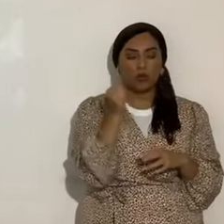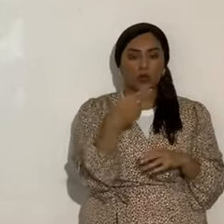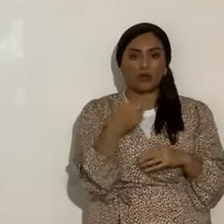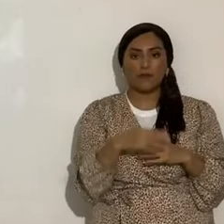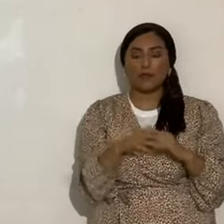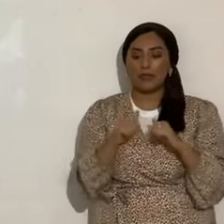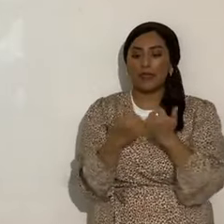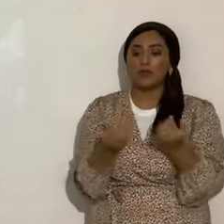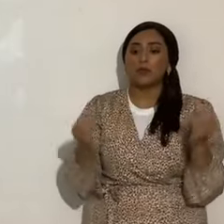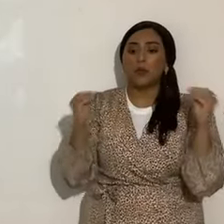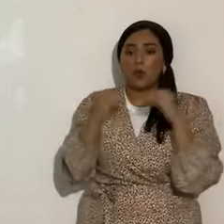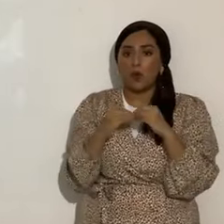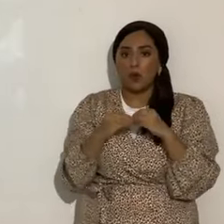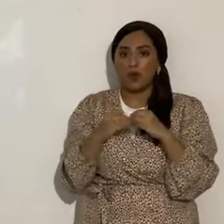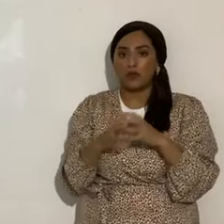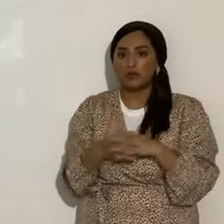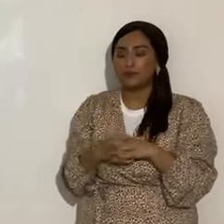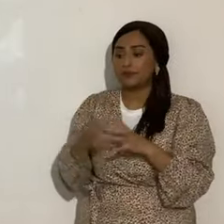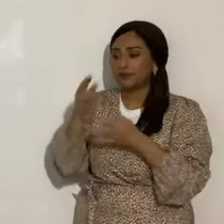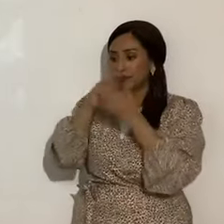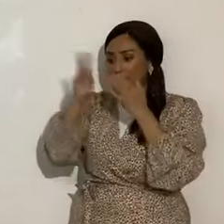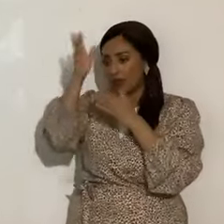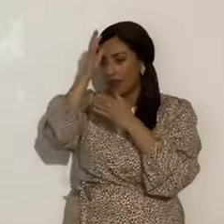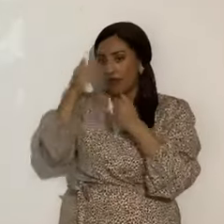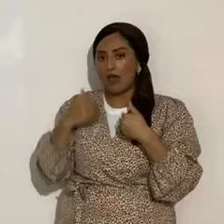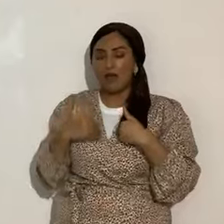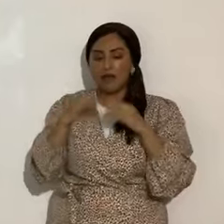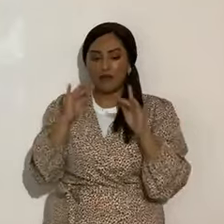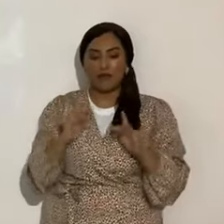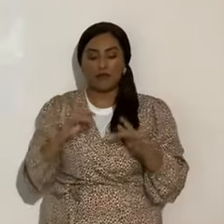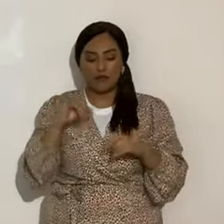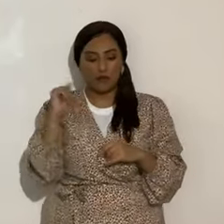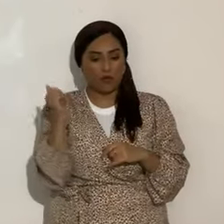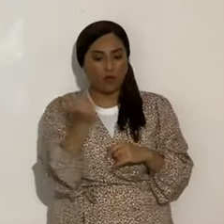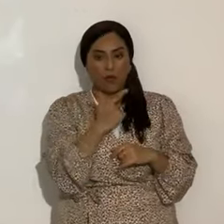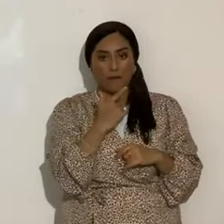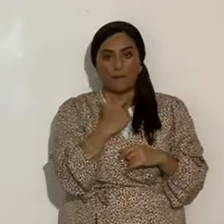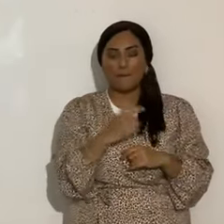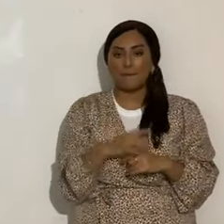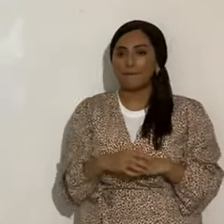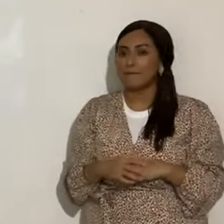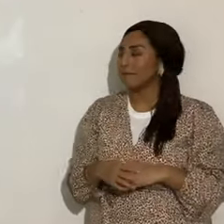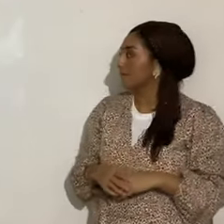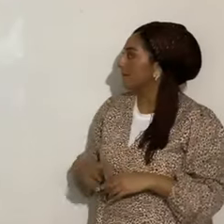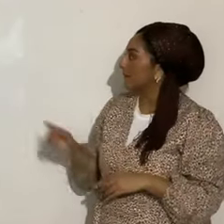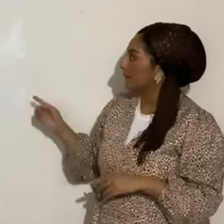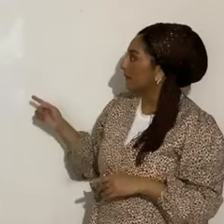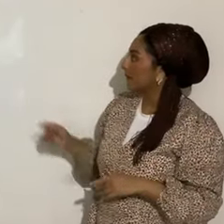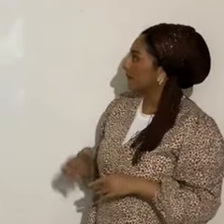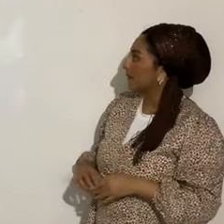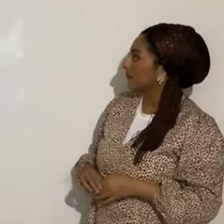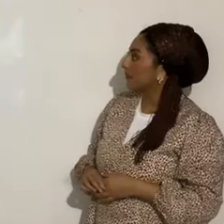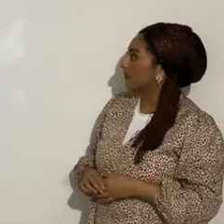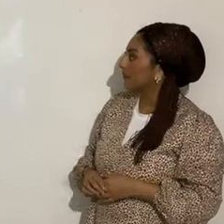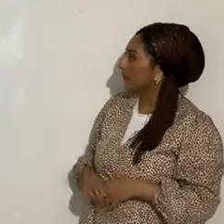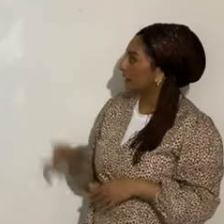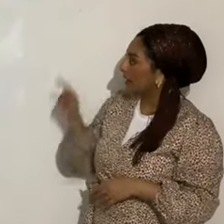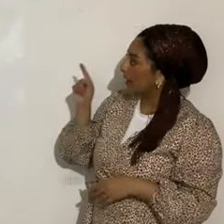¿cuánto más? Y que el Eterno tenga Rajem de todos, compasión de todos, tómen una fotografía, esto va a ser el